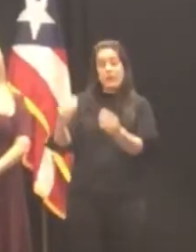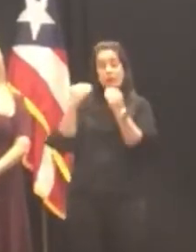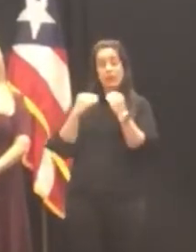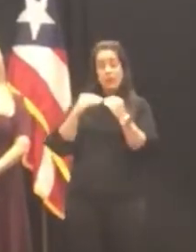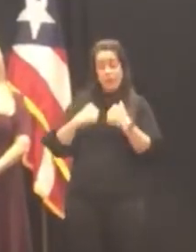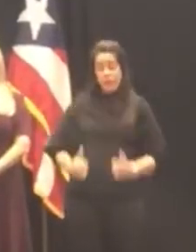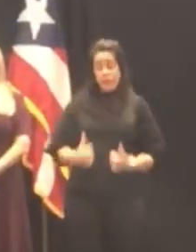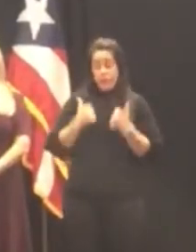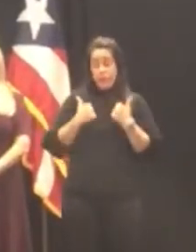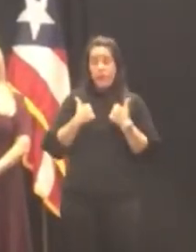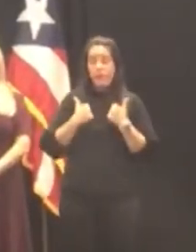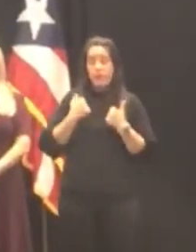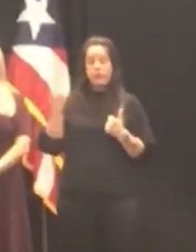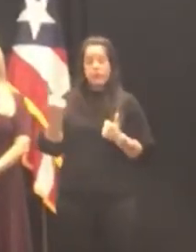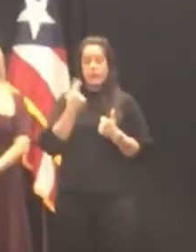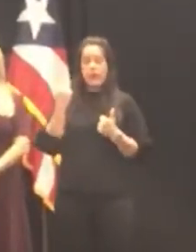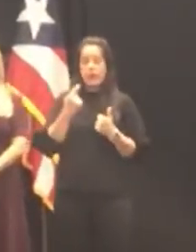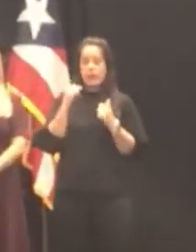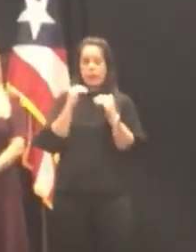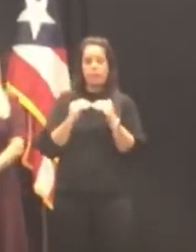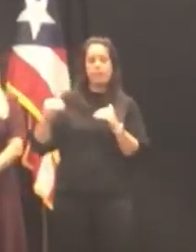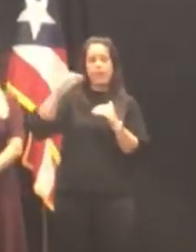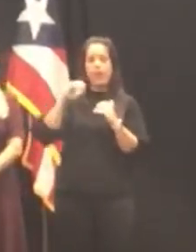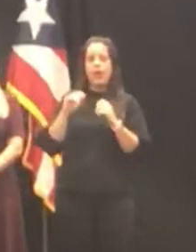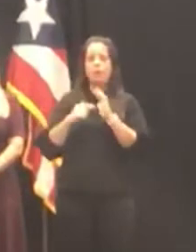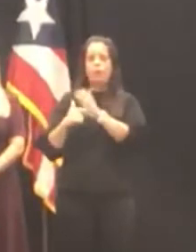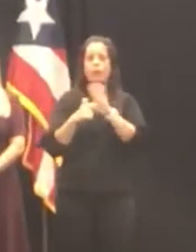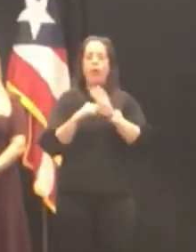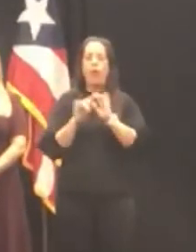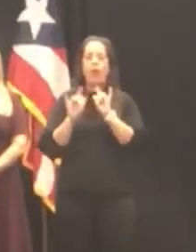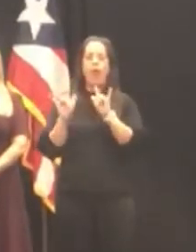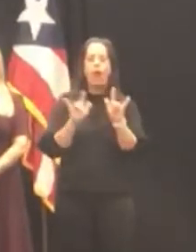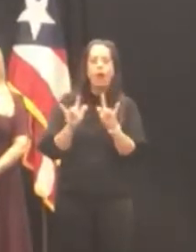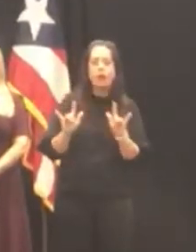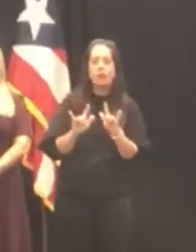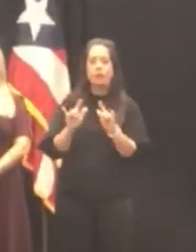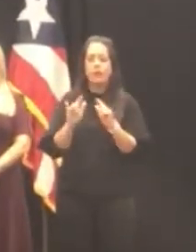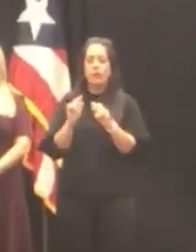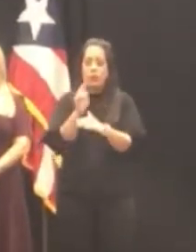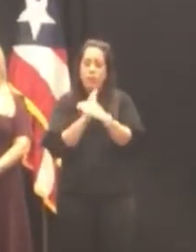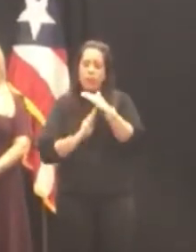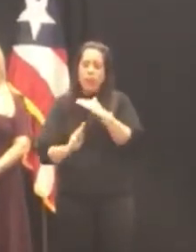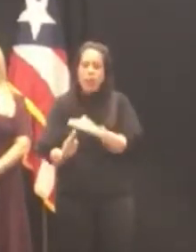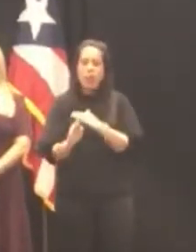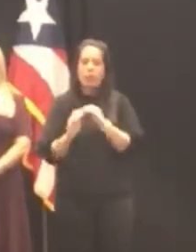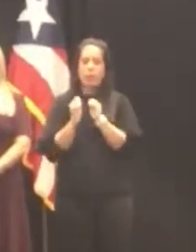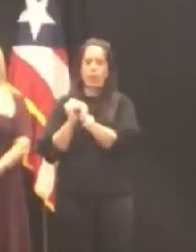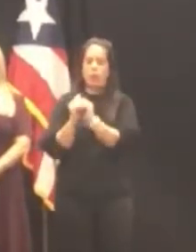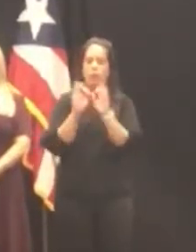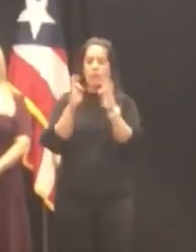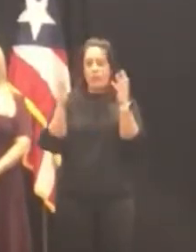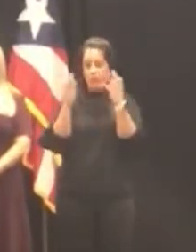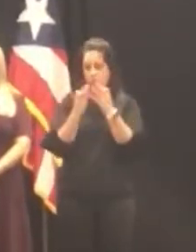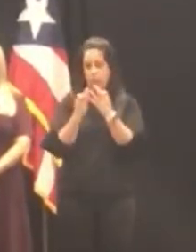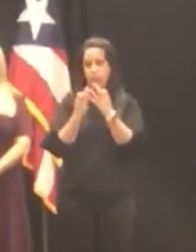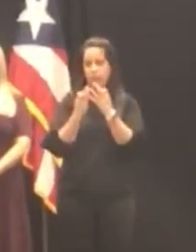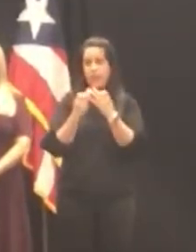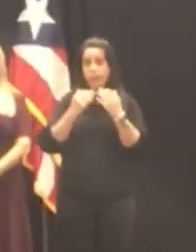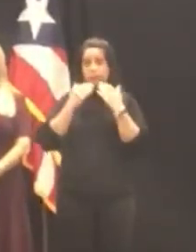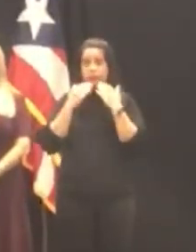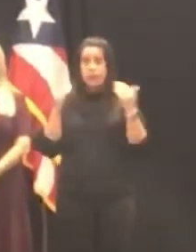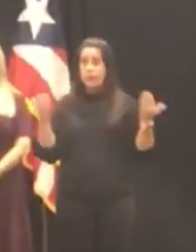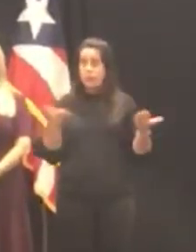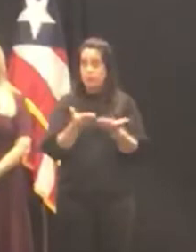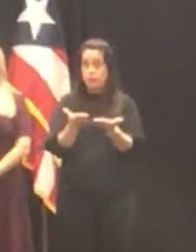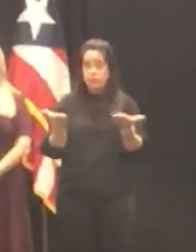vivir una vida en la que siempre ha predominado el amor la humildad y la unión familiar gracias a